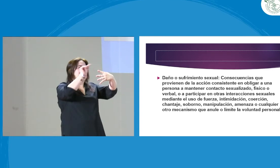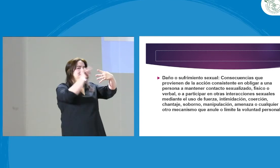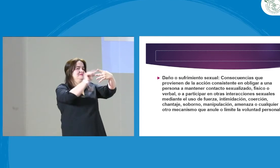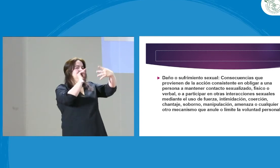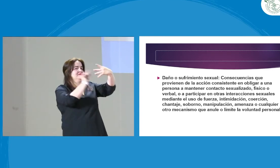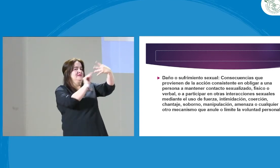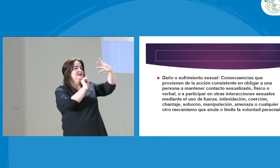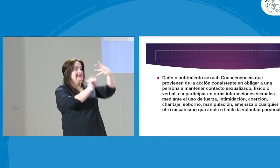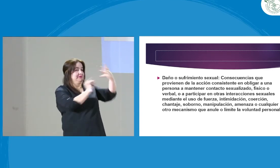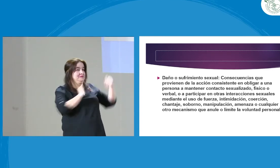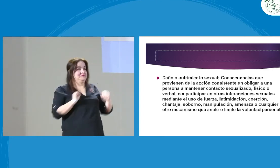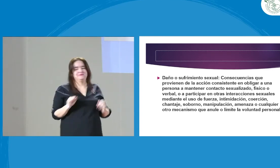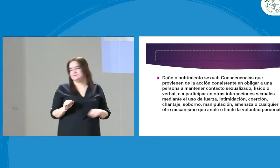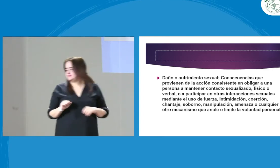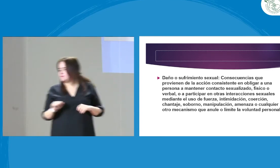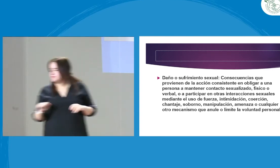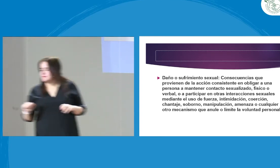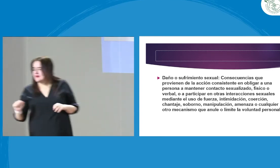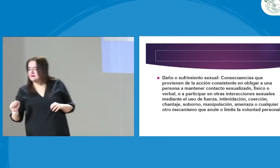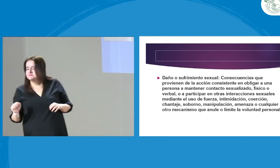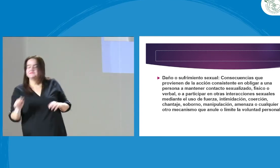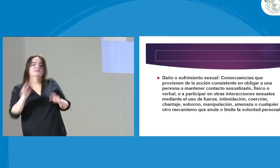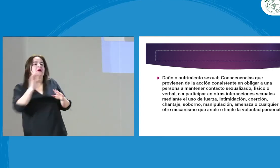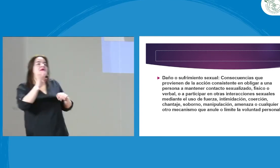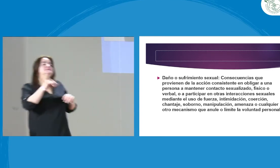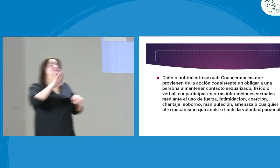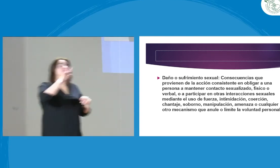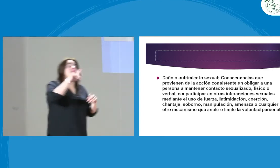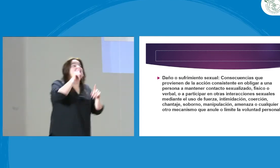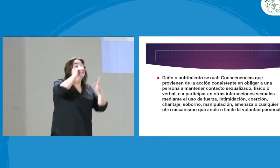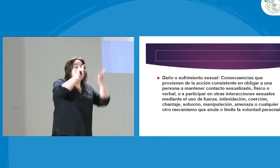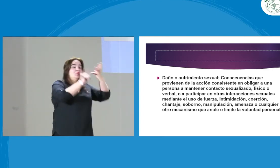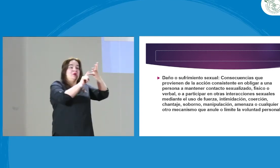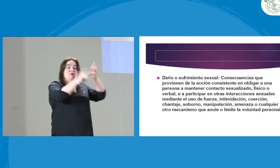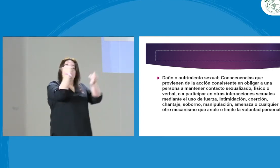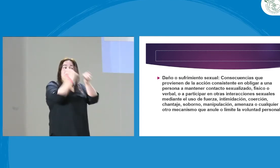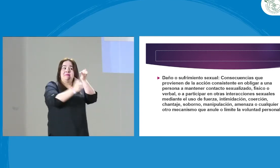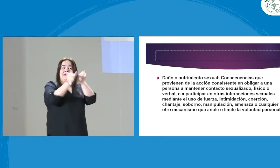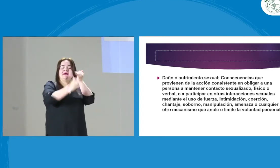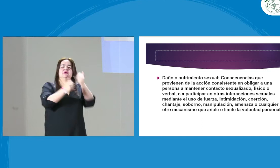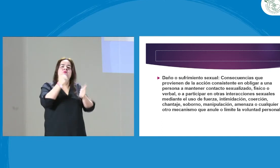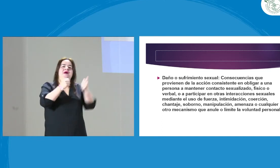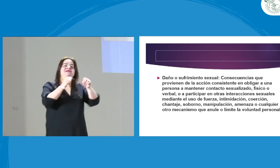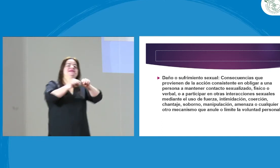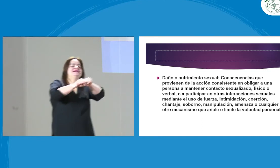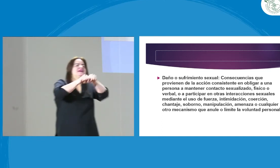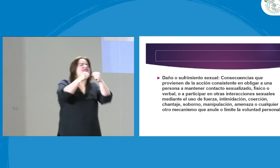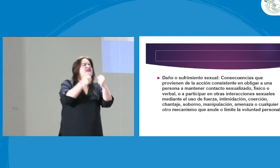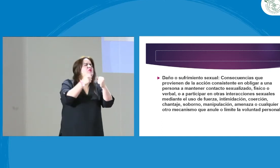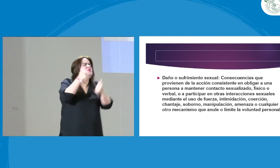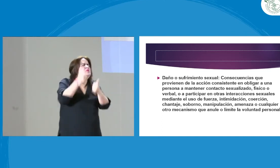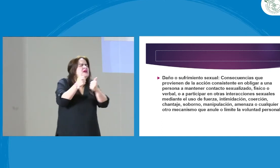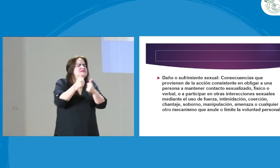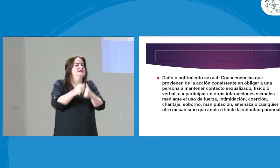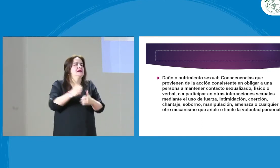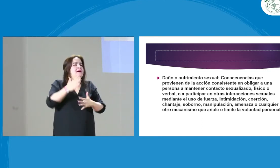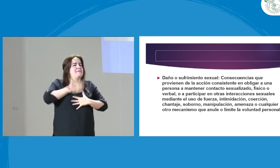que se tienen allí. Entonces son esos cuatro aspectos muy importantes que hablamos en la vulneración de las mujeres, de las